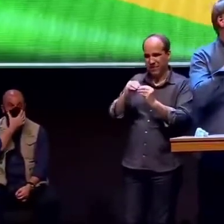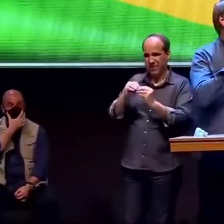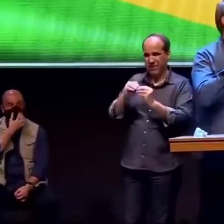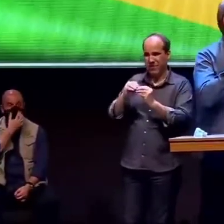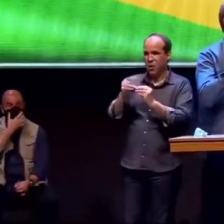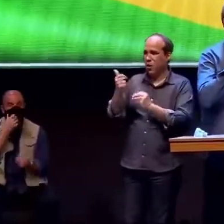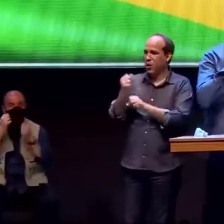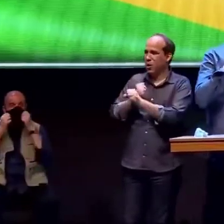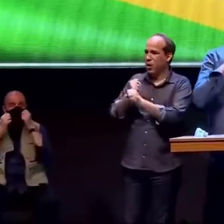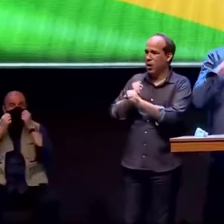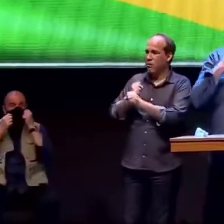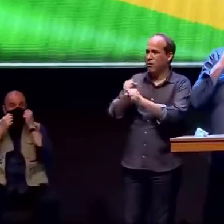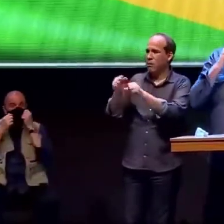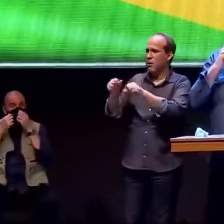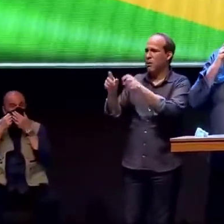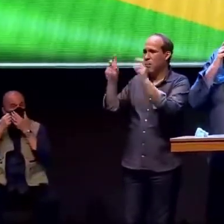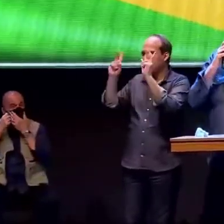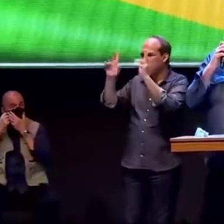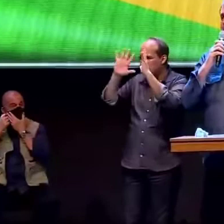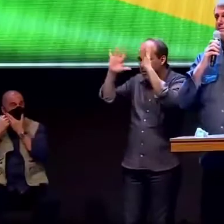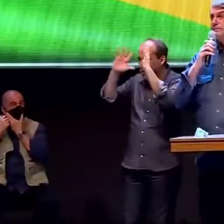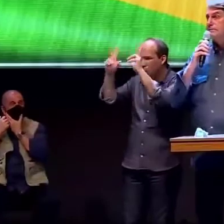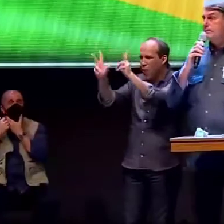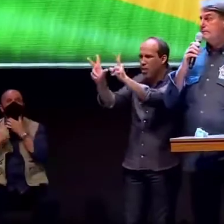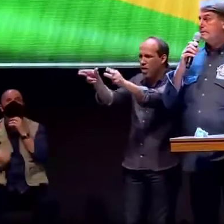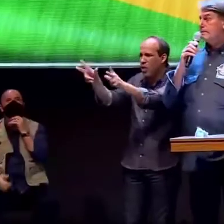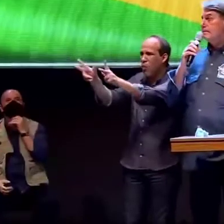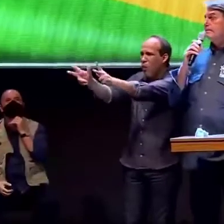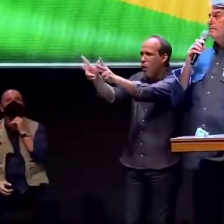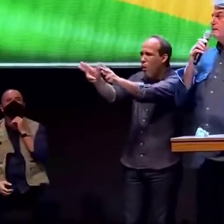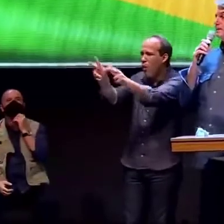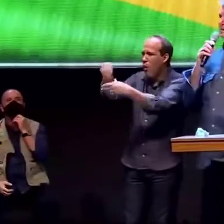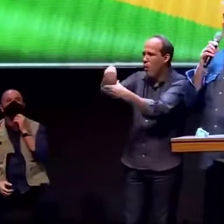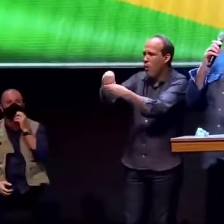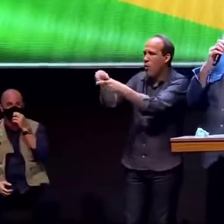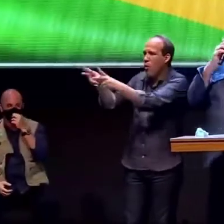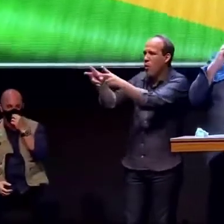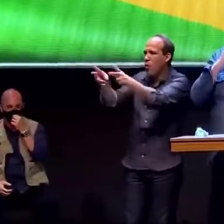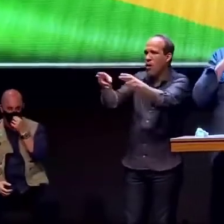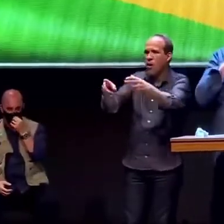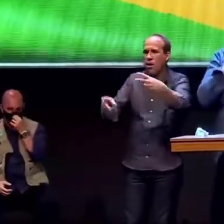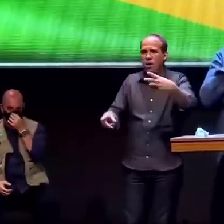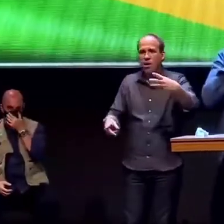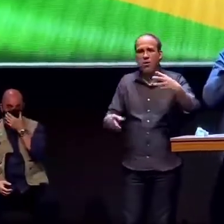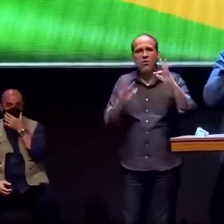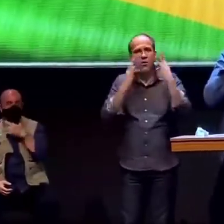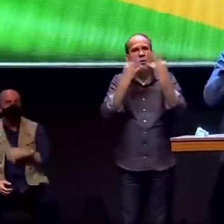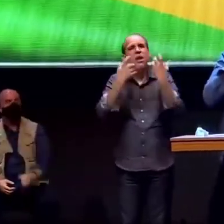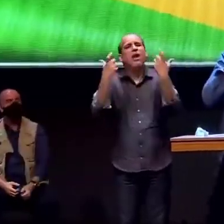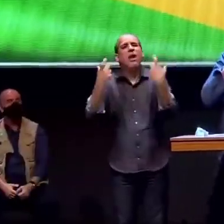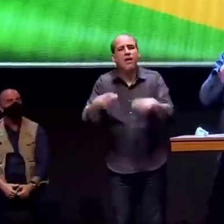forma muito semelhante daquele partido família estava em terceiro plano